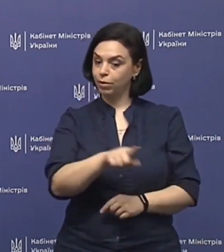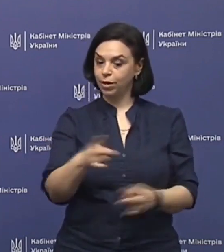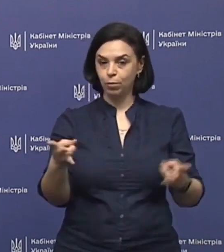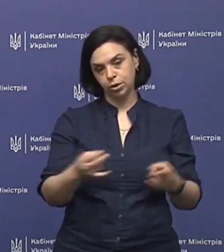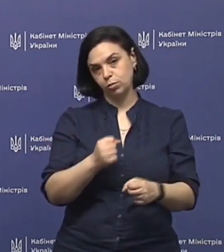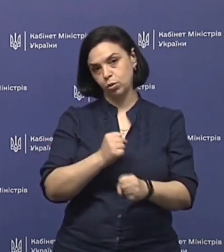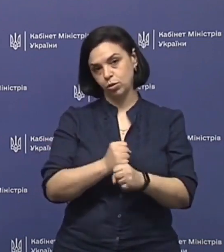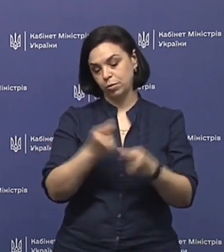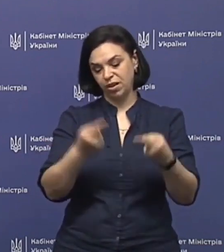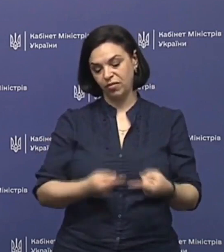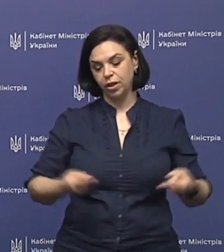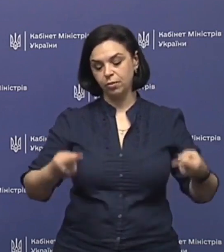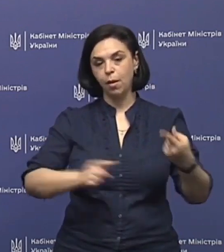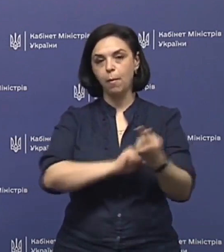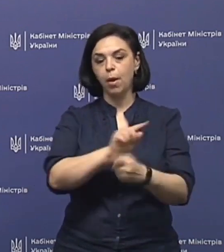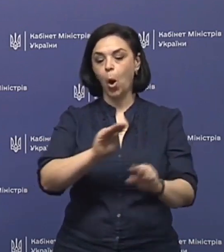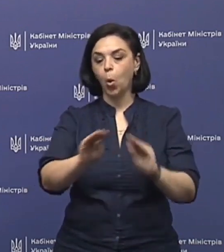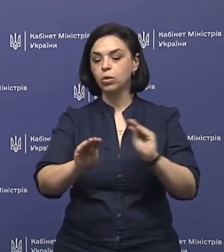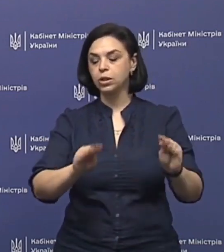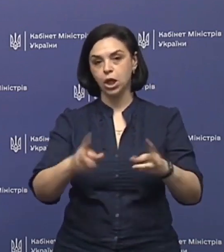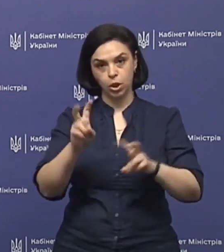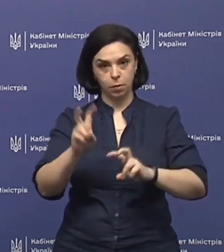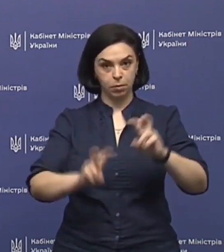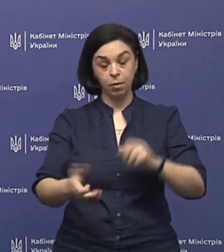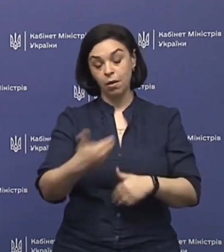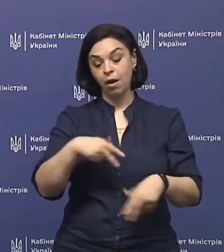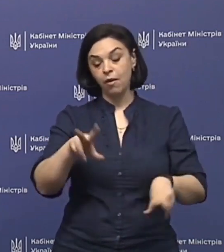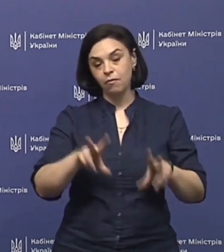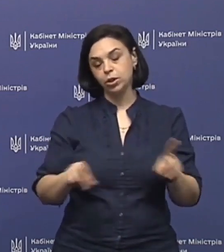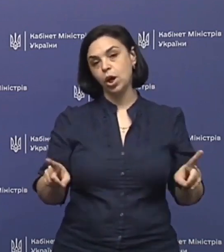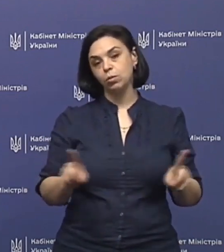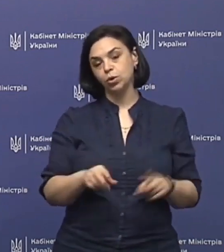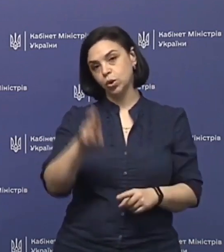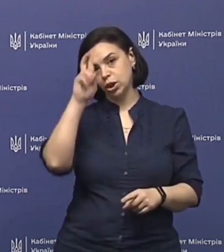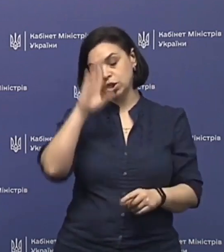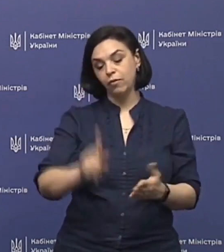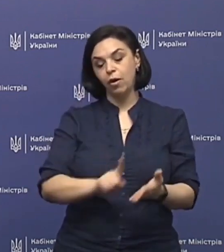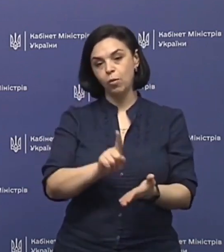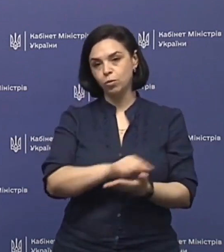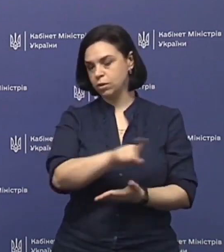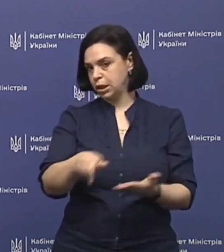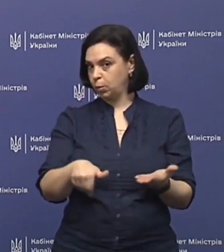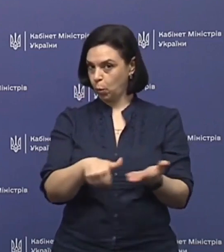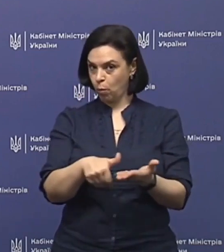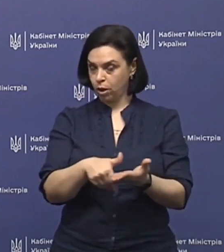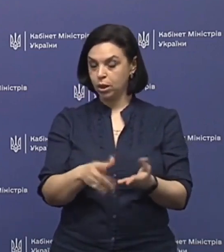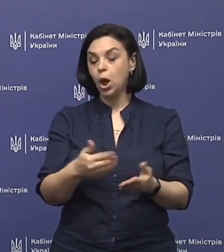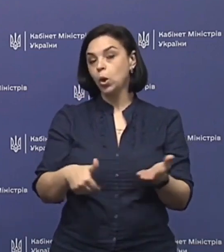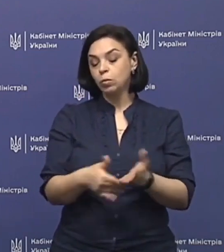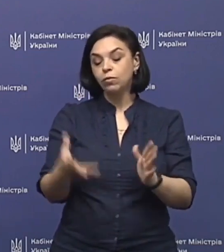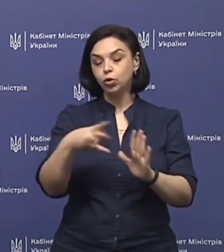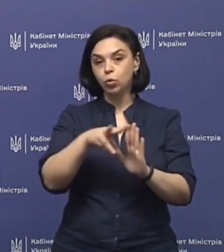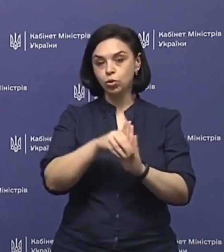потрібно зробити відповідне переоснащення підприємств. Ми вважаємо, що держава мусить їм допомогти, в